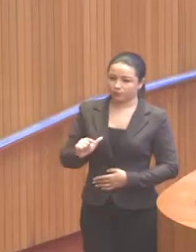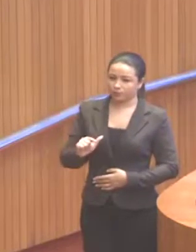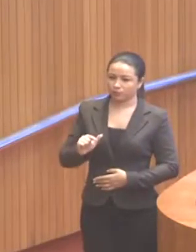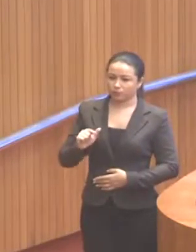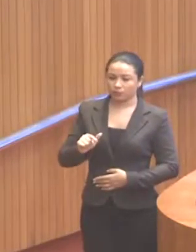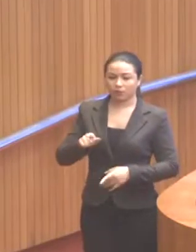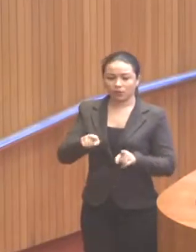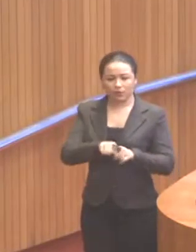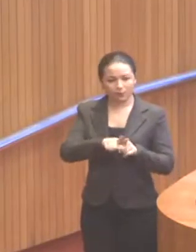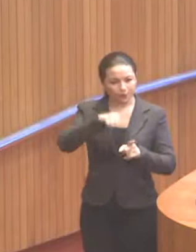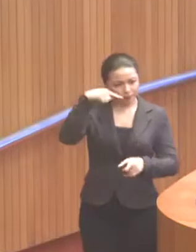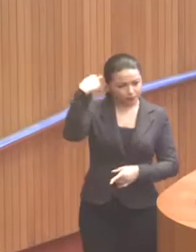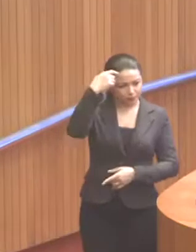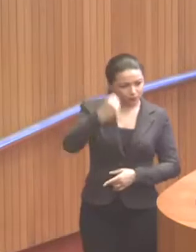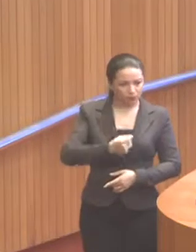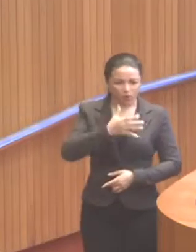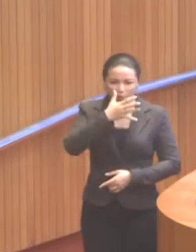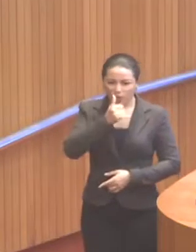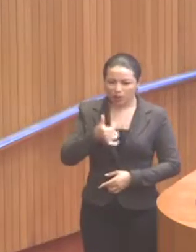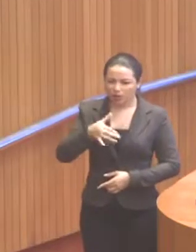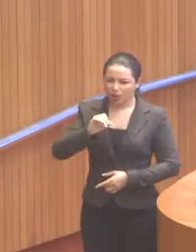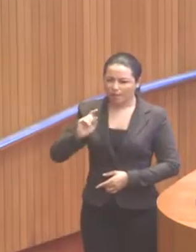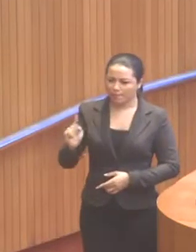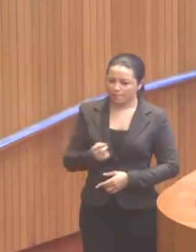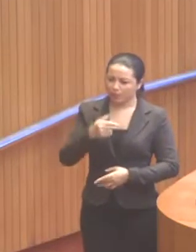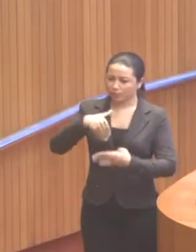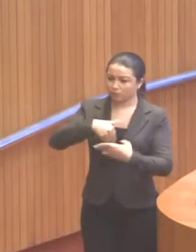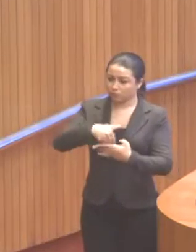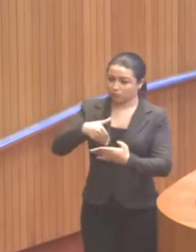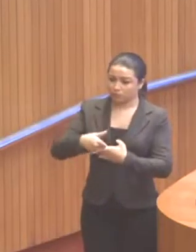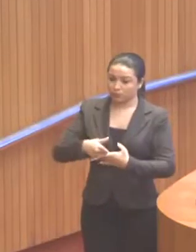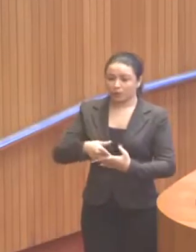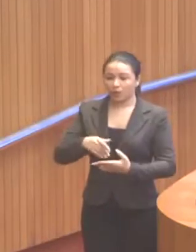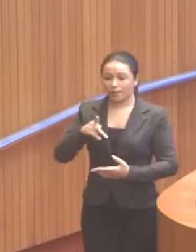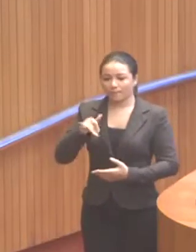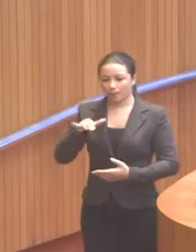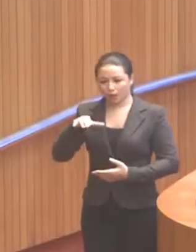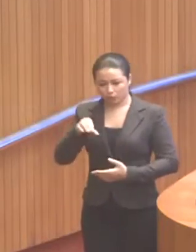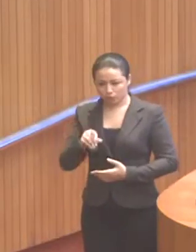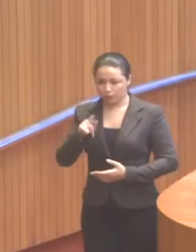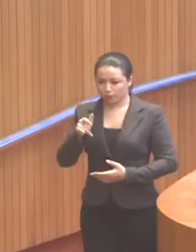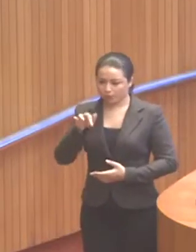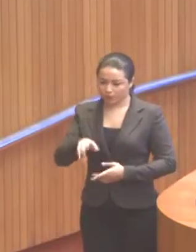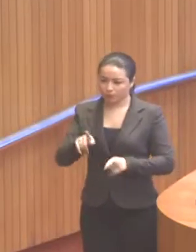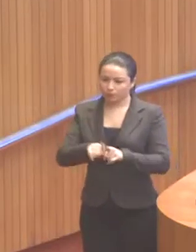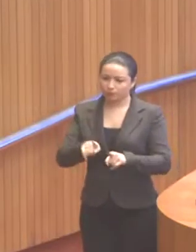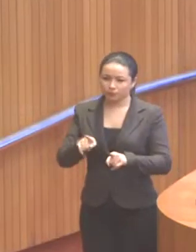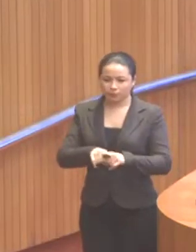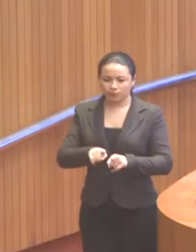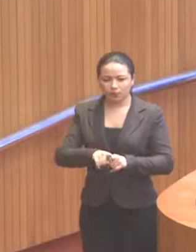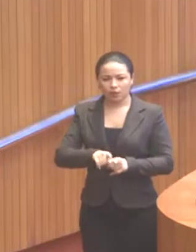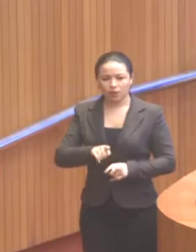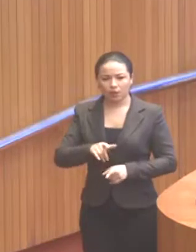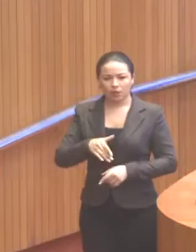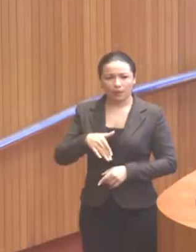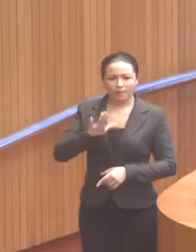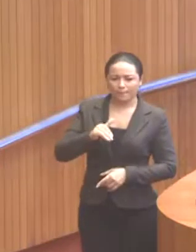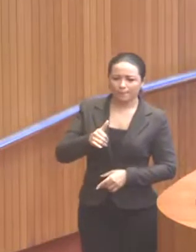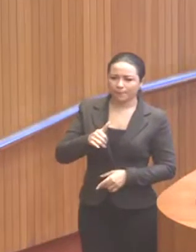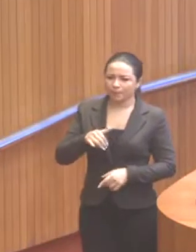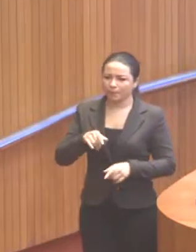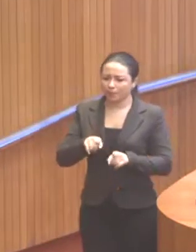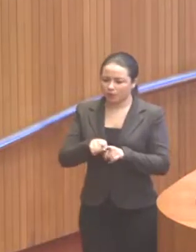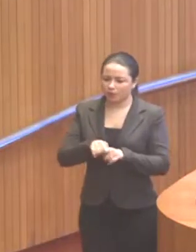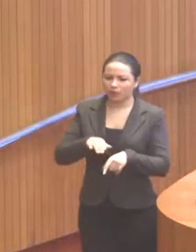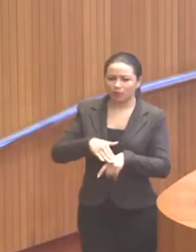em São José de Ribamar, com quase 10 mil votos, em Passo Lumiar, com quase 5 mil votos, em Raposa, com quase mil votos, e